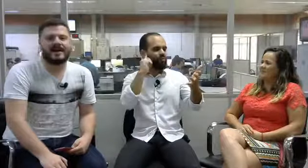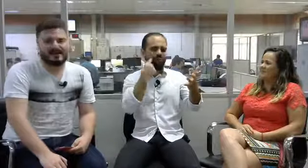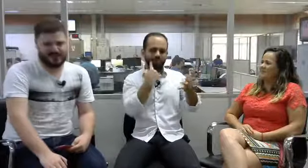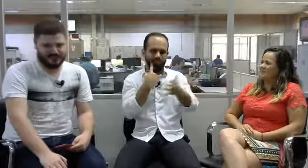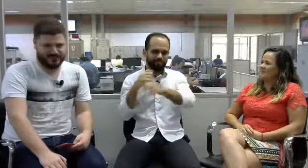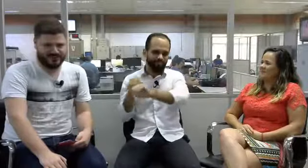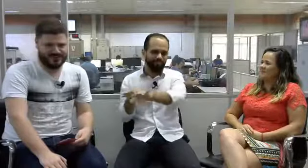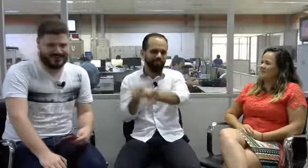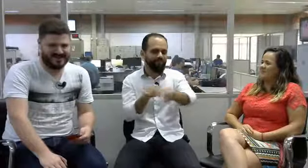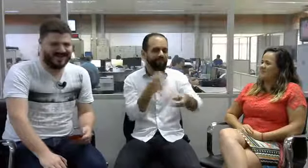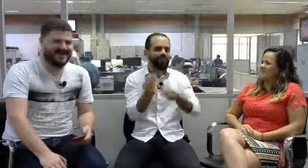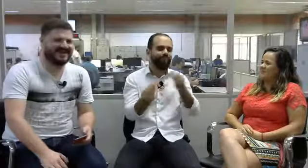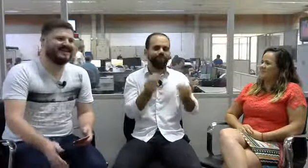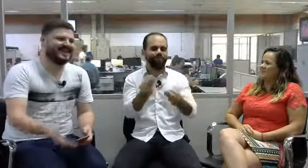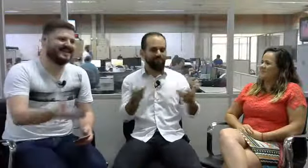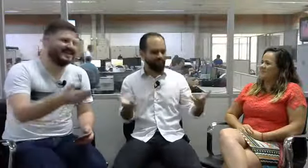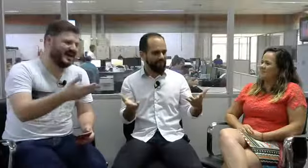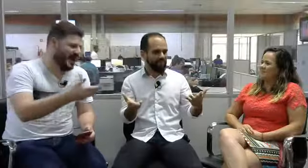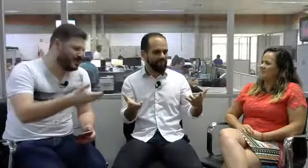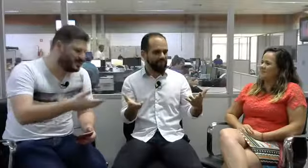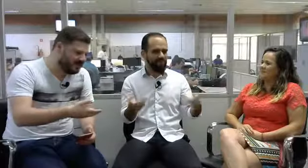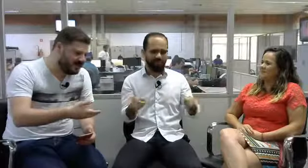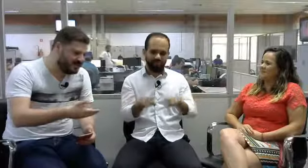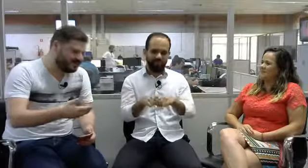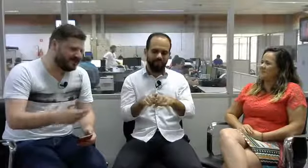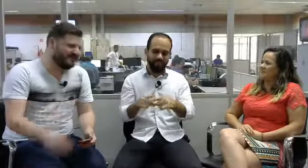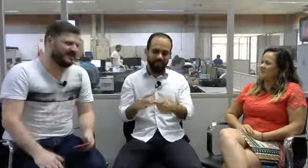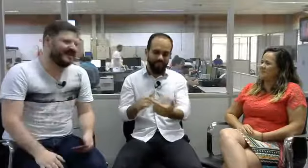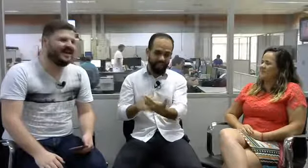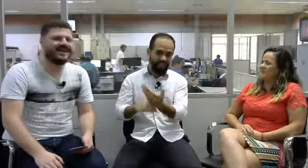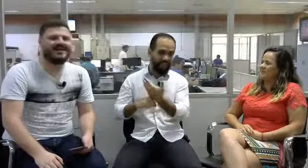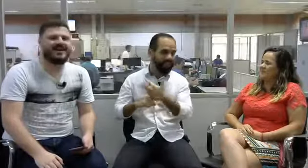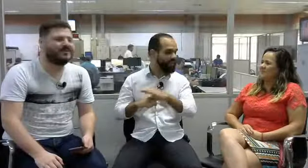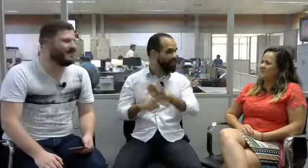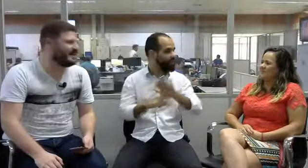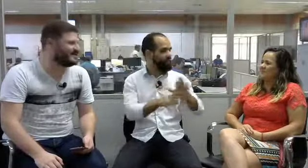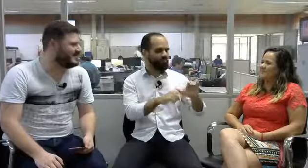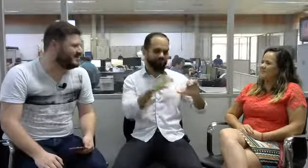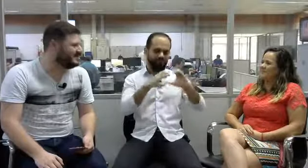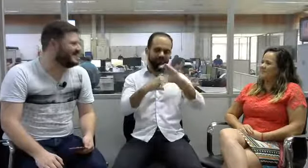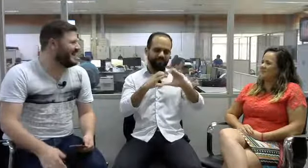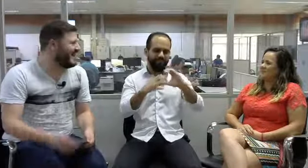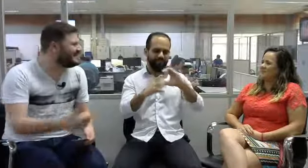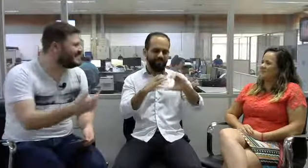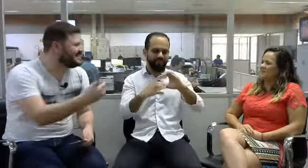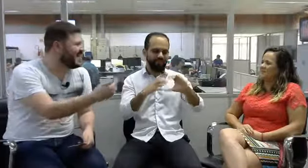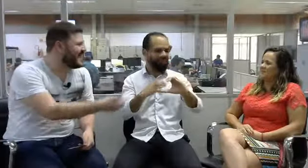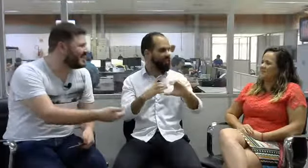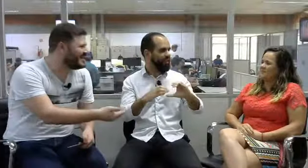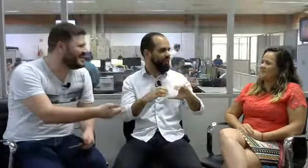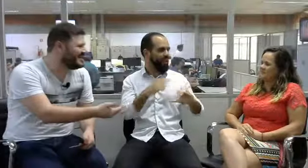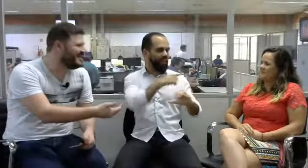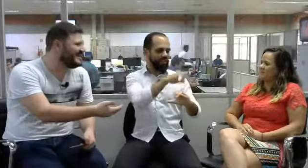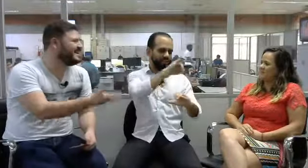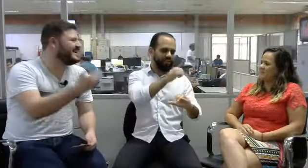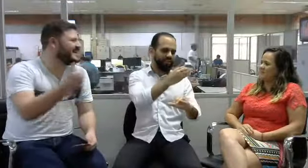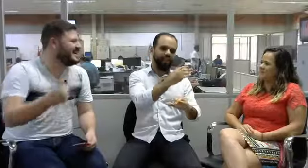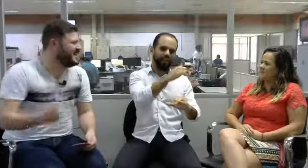Surdos. Quem está aqui ajudando na comunicação entre a Jaqueline e eu,